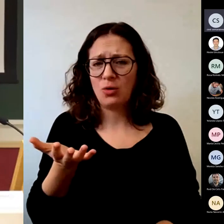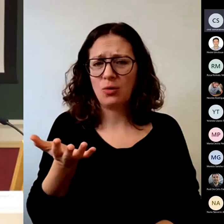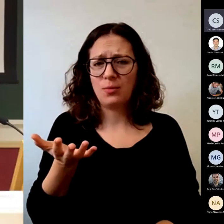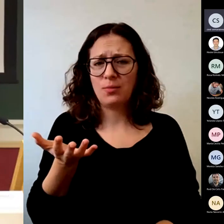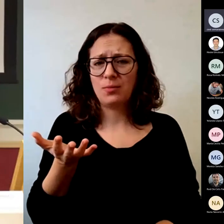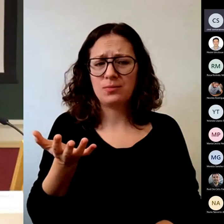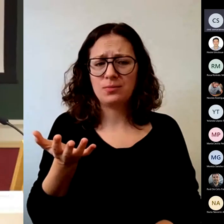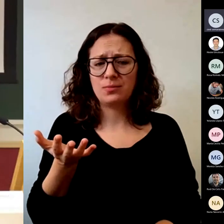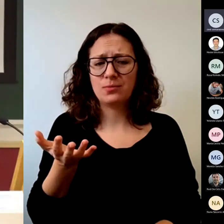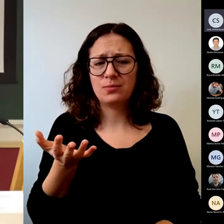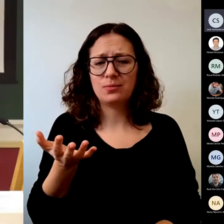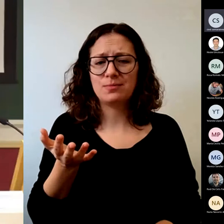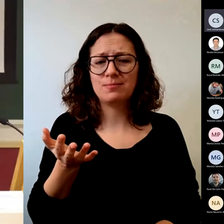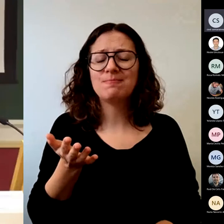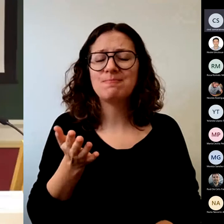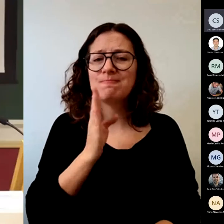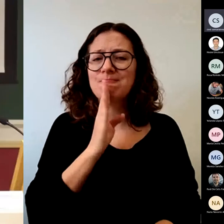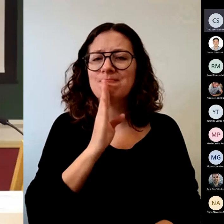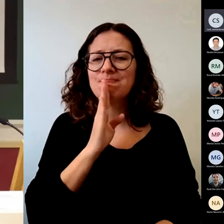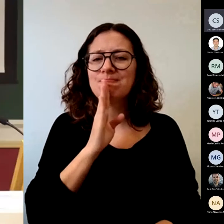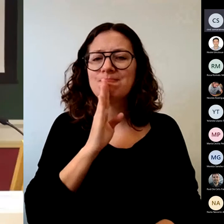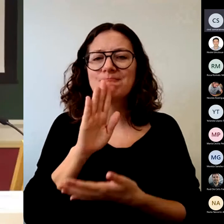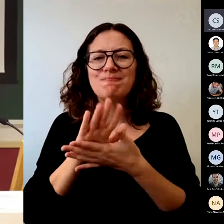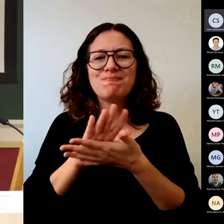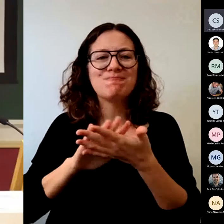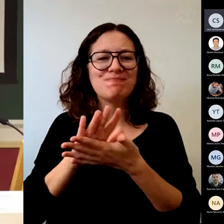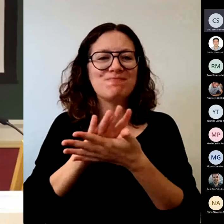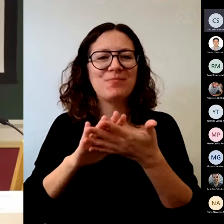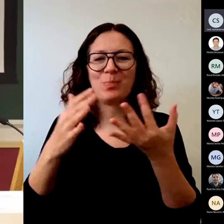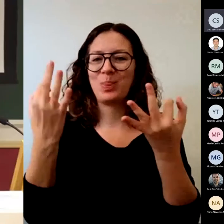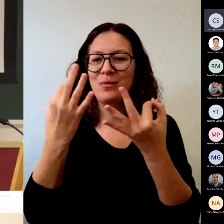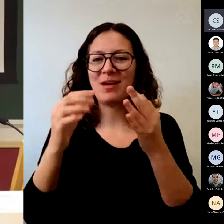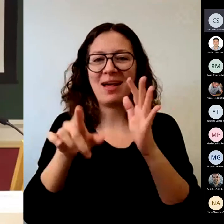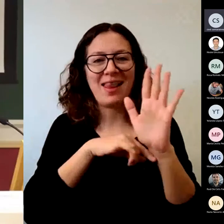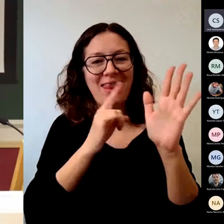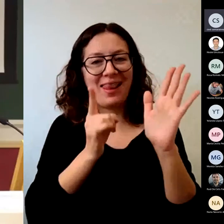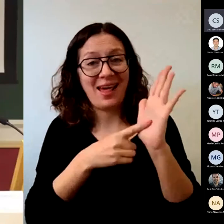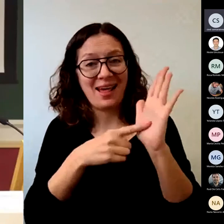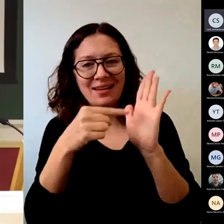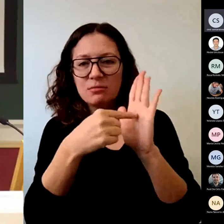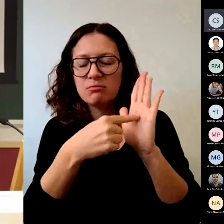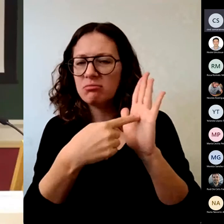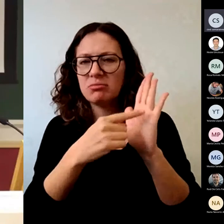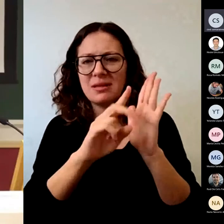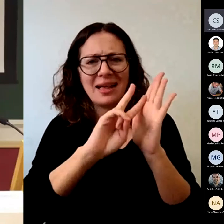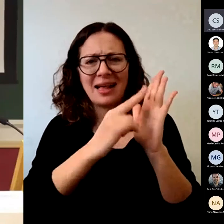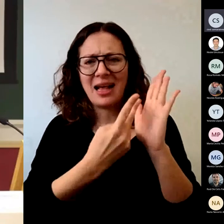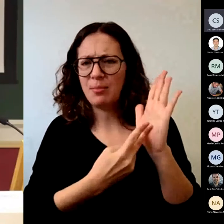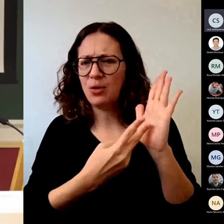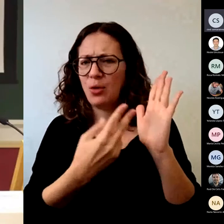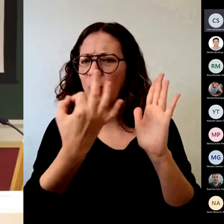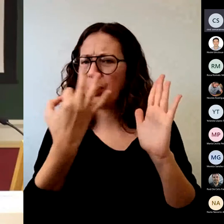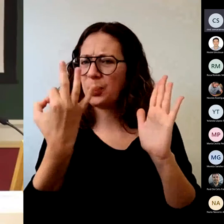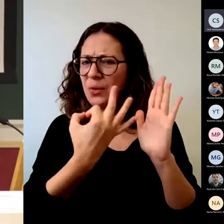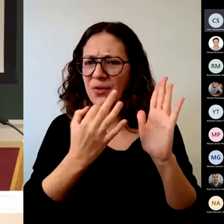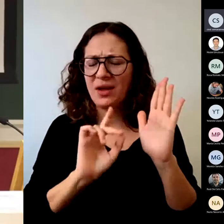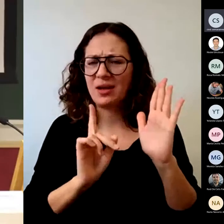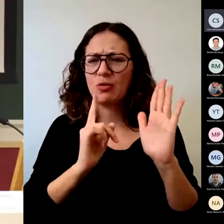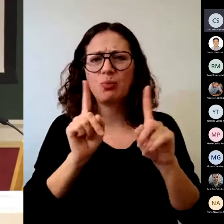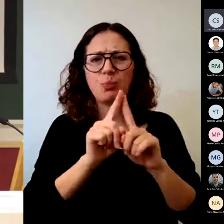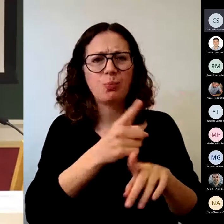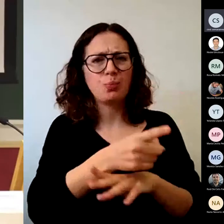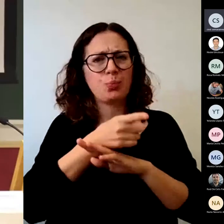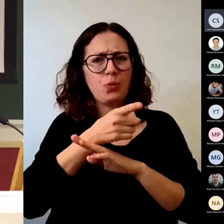hacer efectivo en las legislaciones cambio de una manera obligada. De razón.